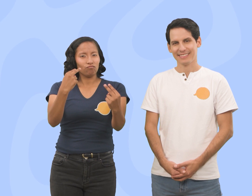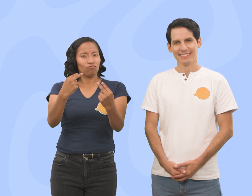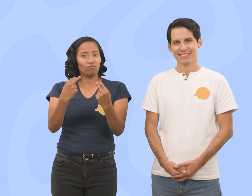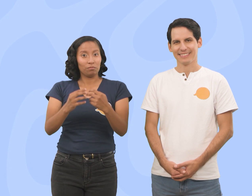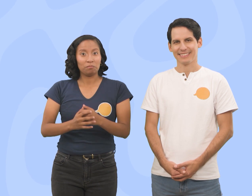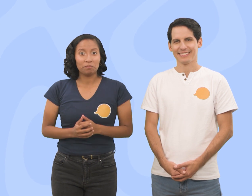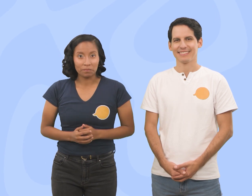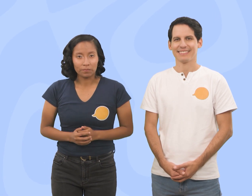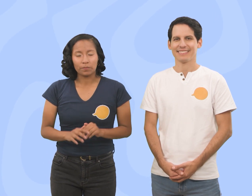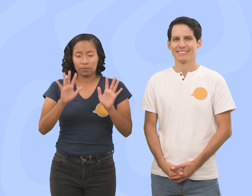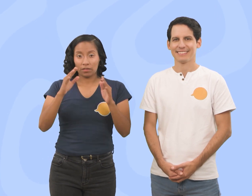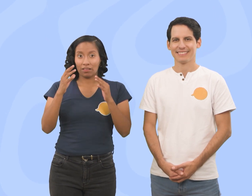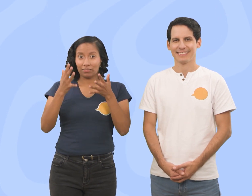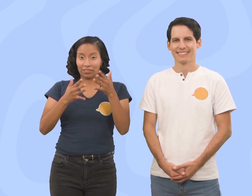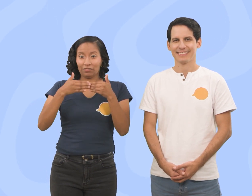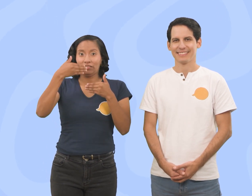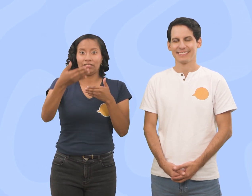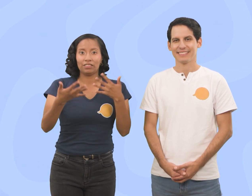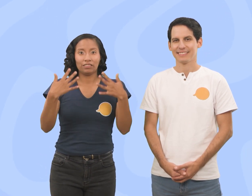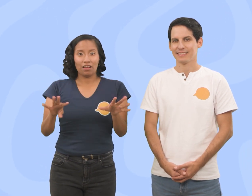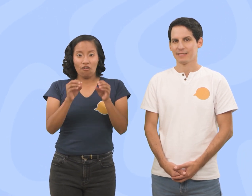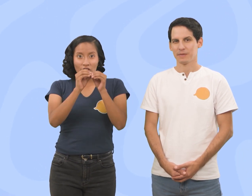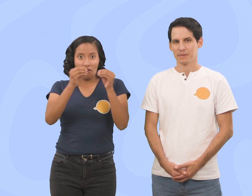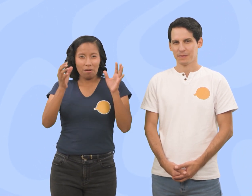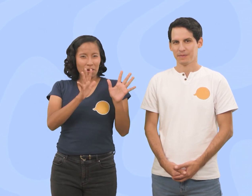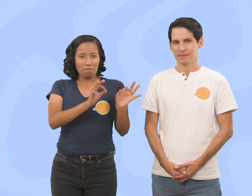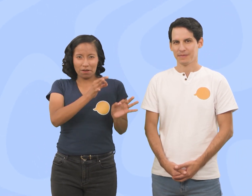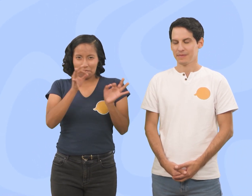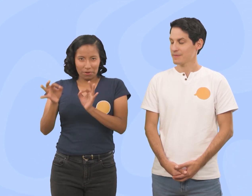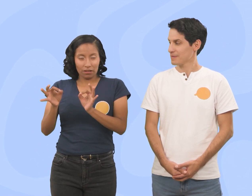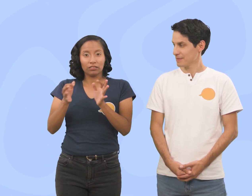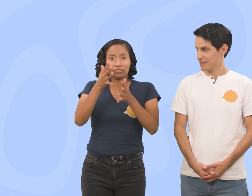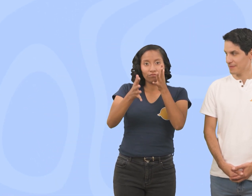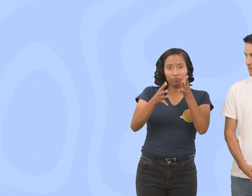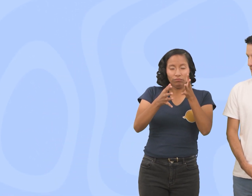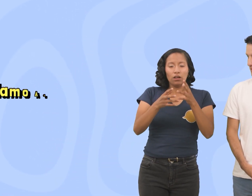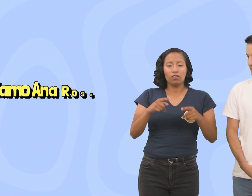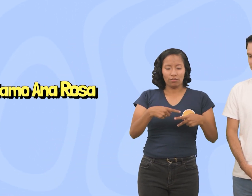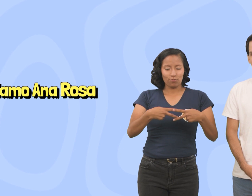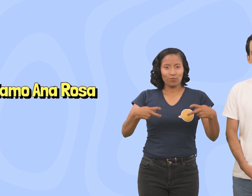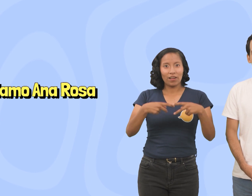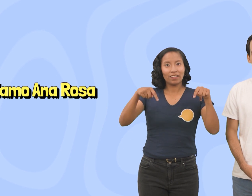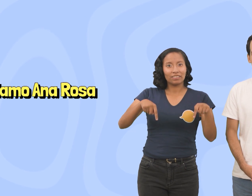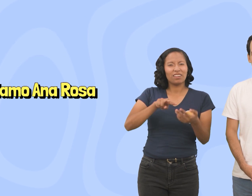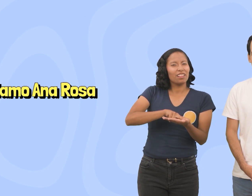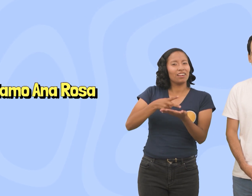repetirán Después haré una oración con esa seña Y en la pantalla, verán de color